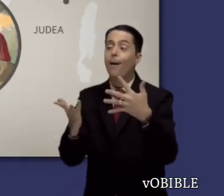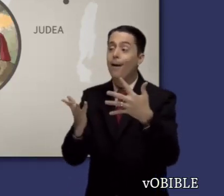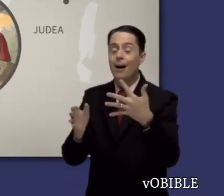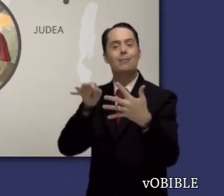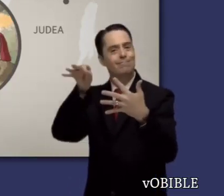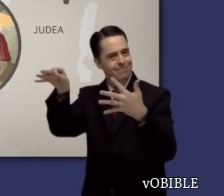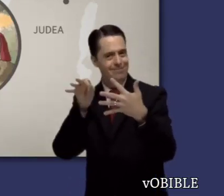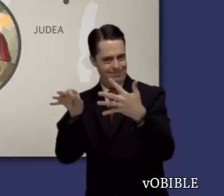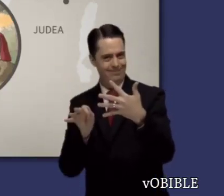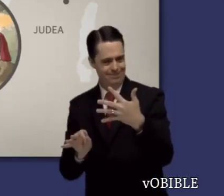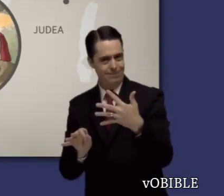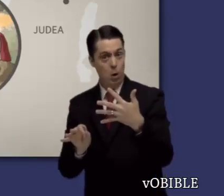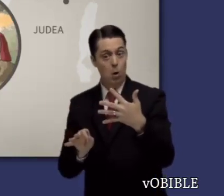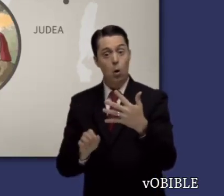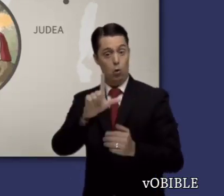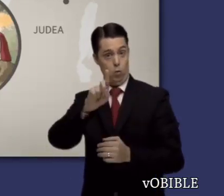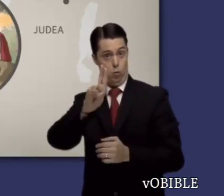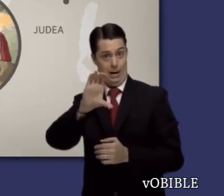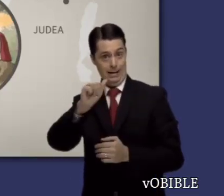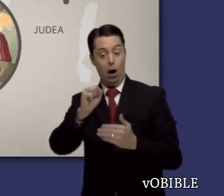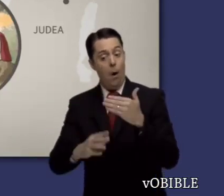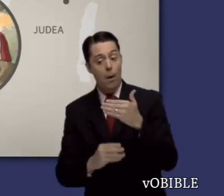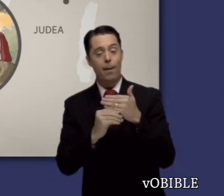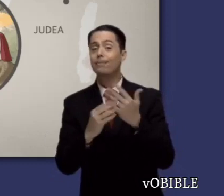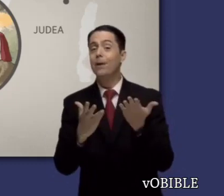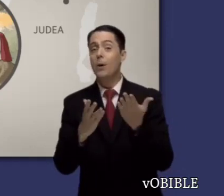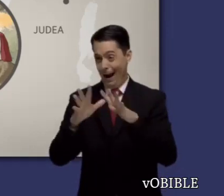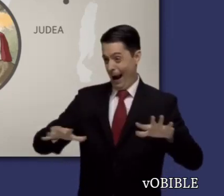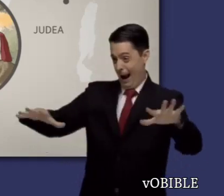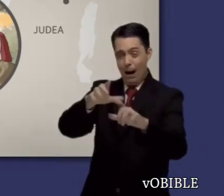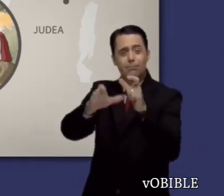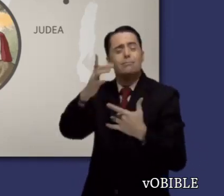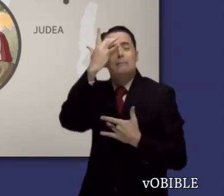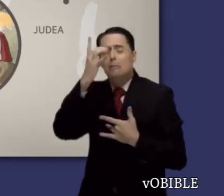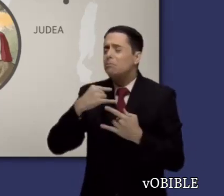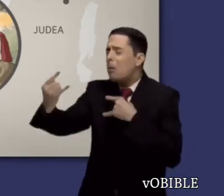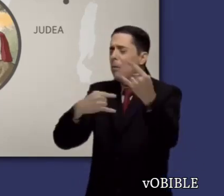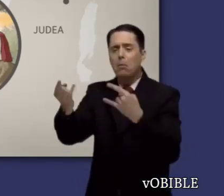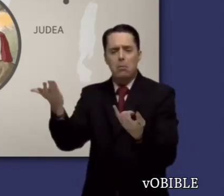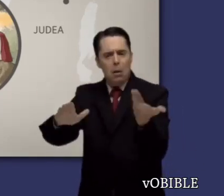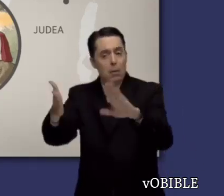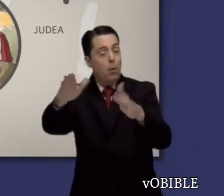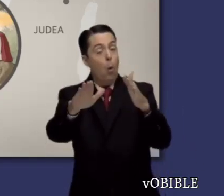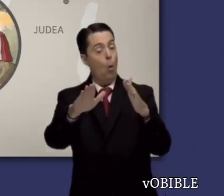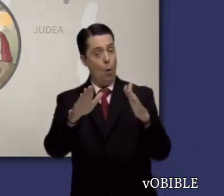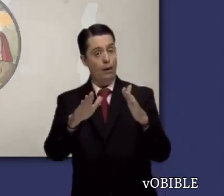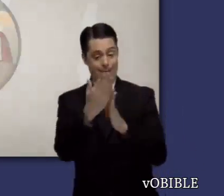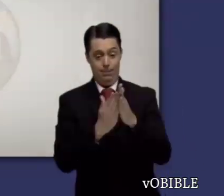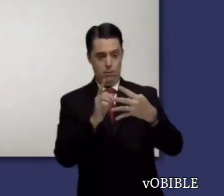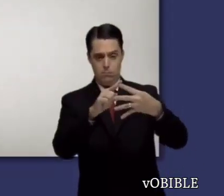Lucas añade las pestes a las características de los últimos días, detalle que no mencionan ni Mateo ni Marcos.